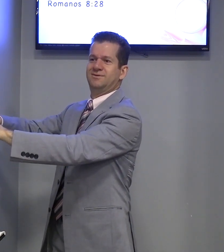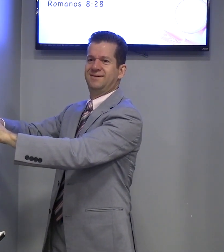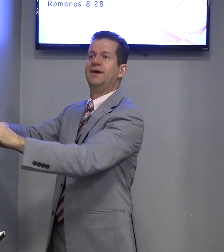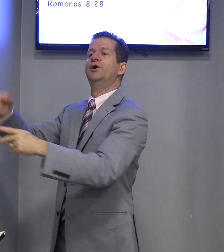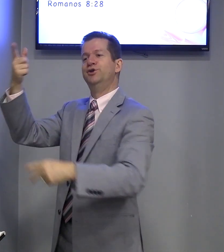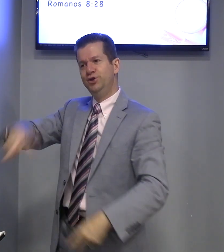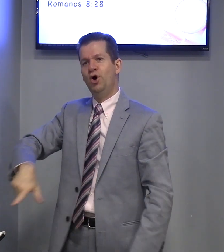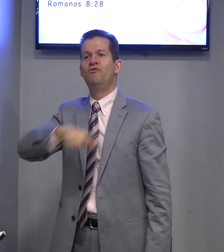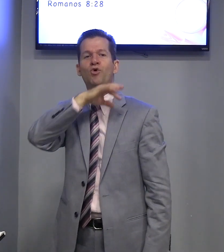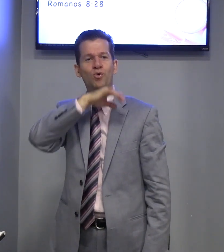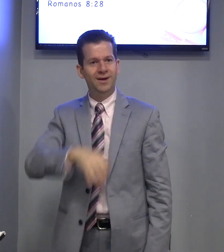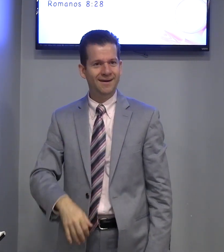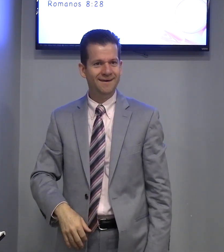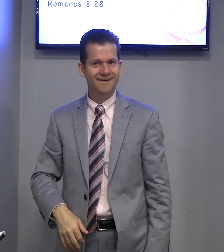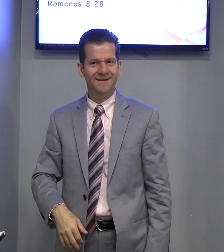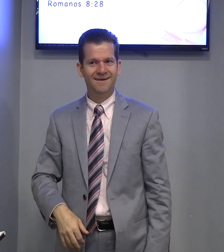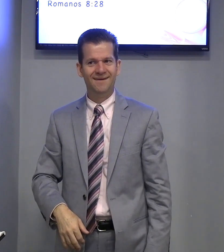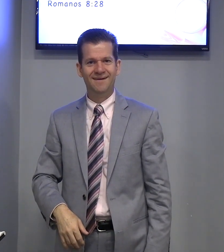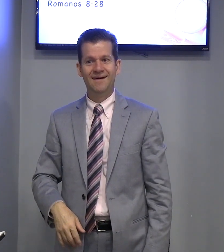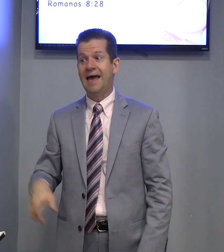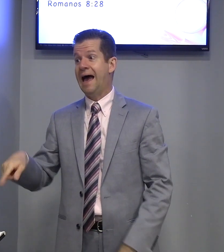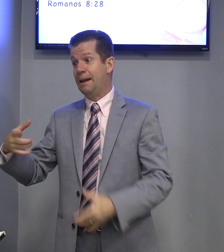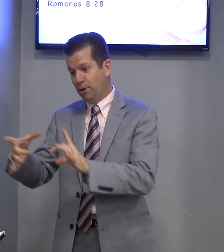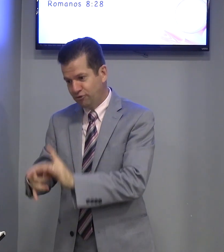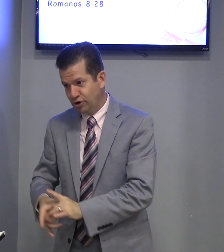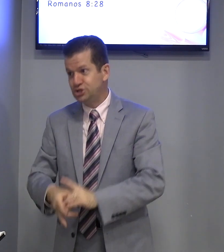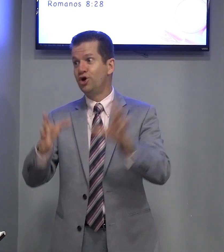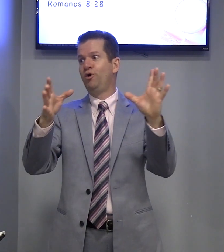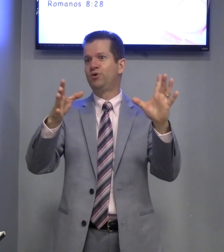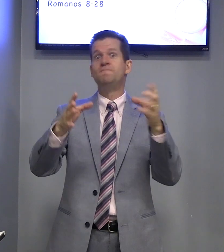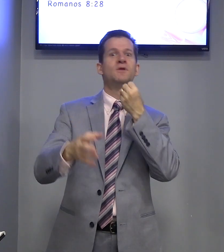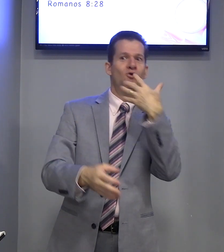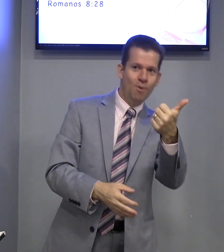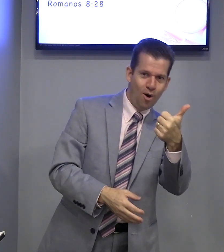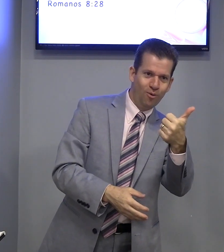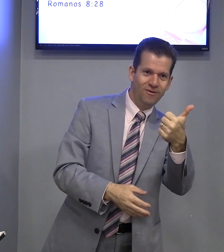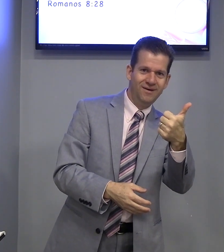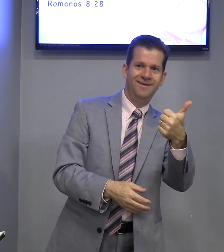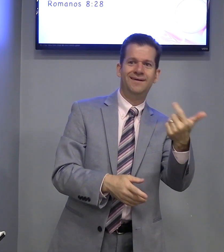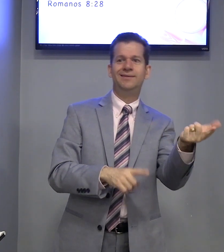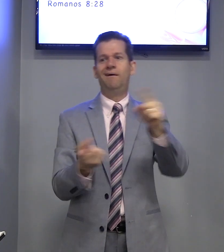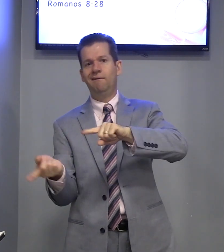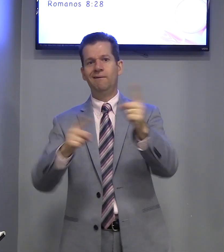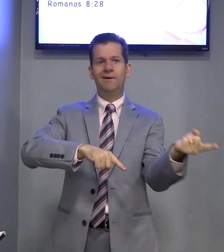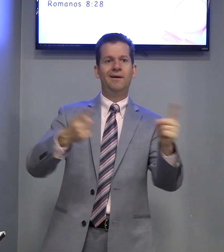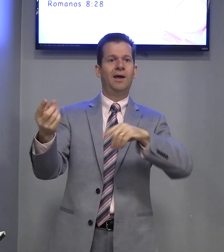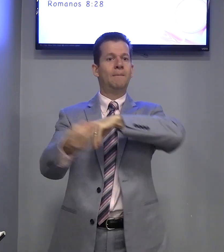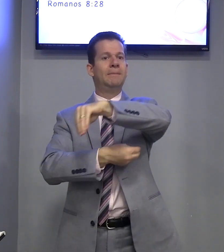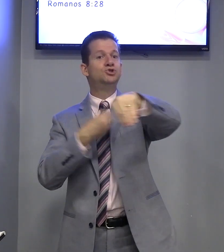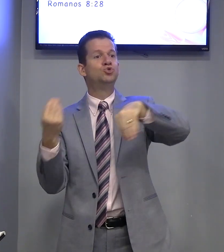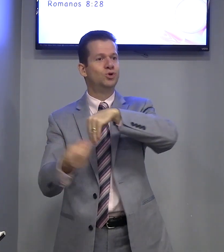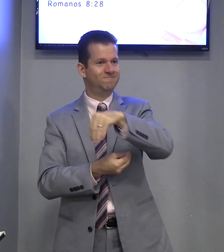E do ruim. Depois foi solto o bom. Então, uma mistura.